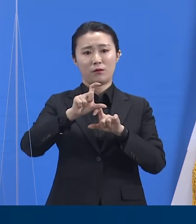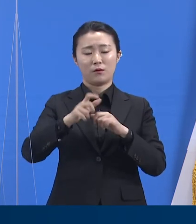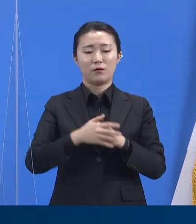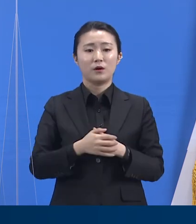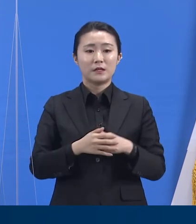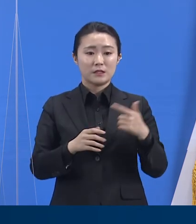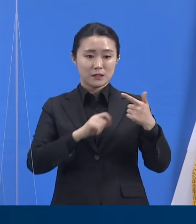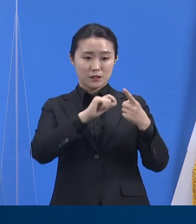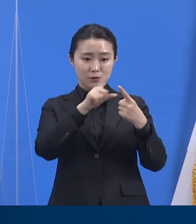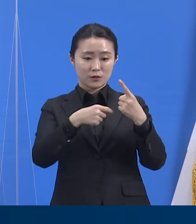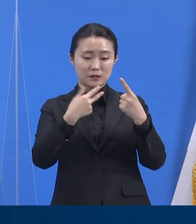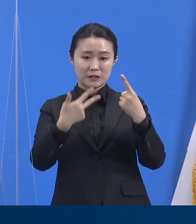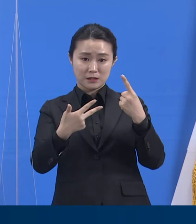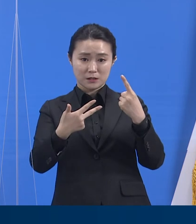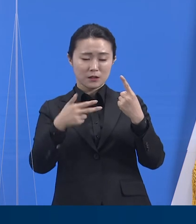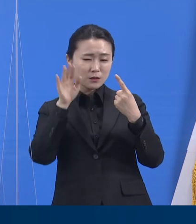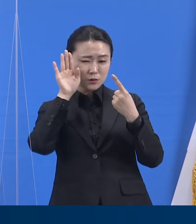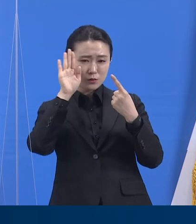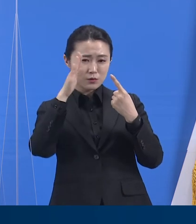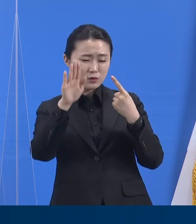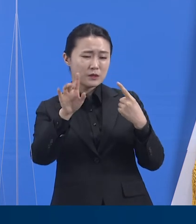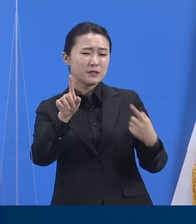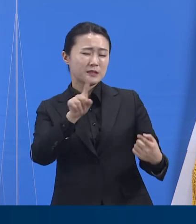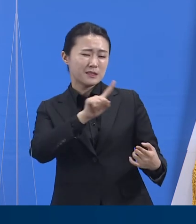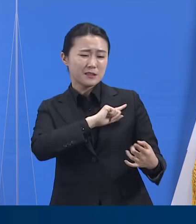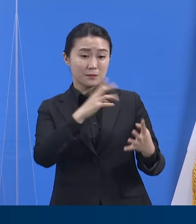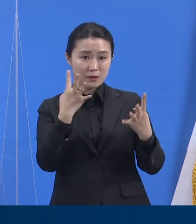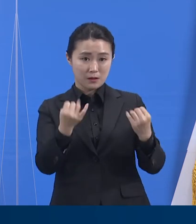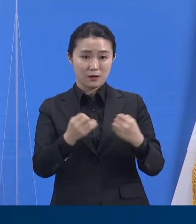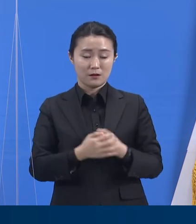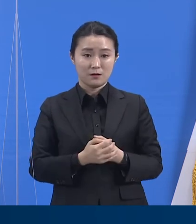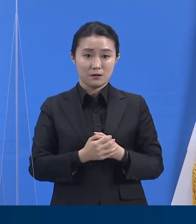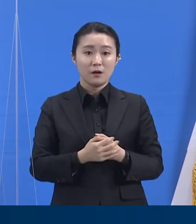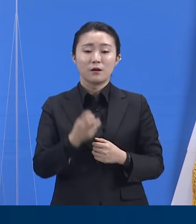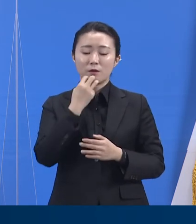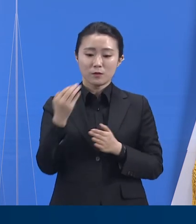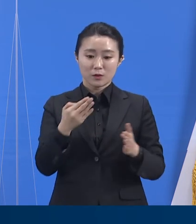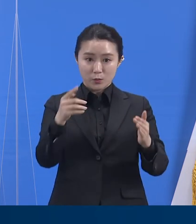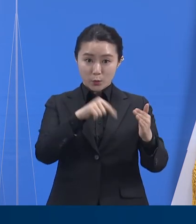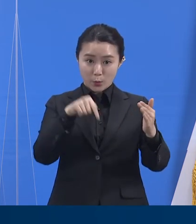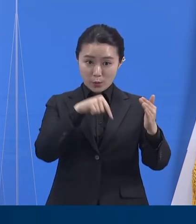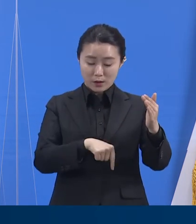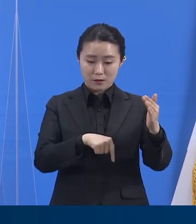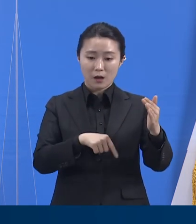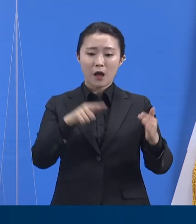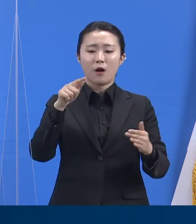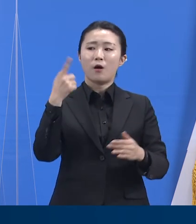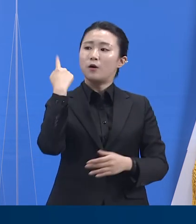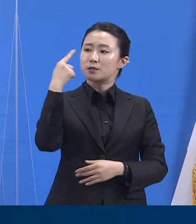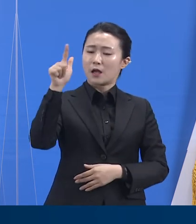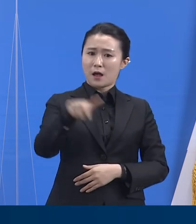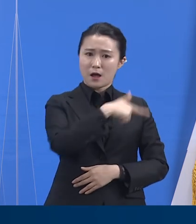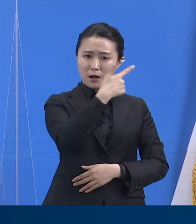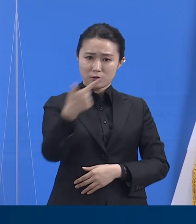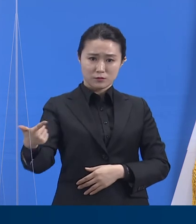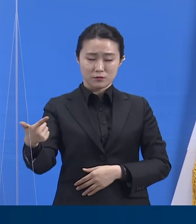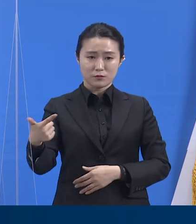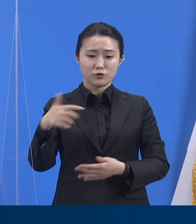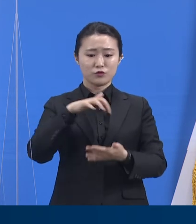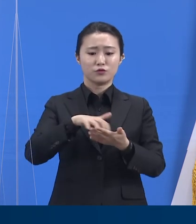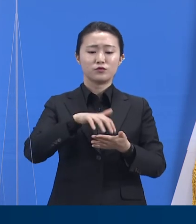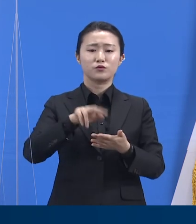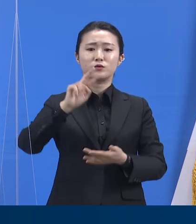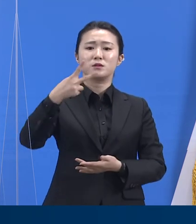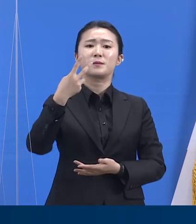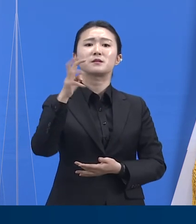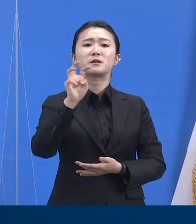수치입니다. 경기도에선 어제 하루 동안 230명의 확진자가 발생했습니다. 2월 8일 이후